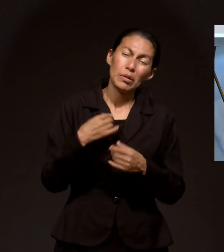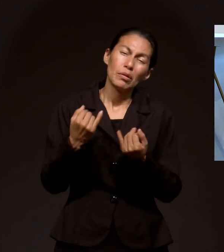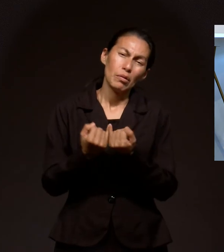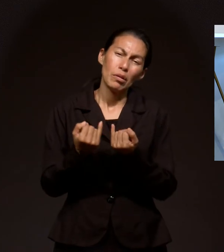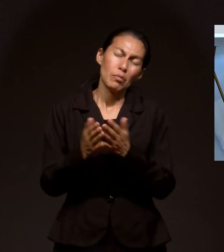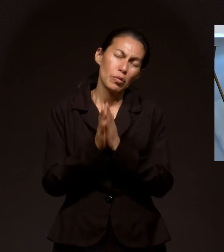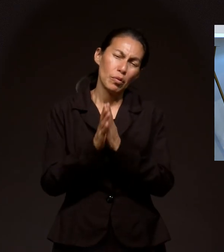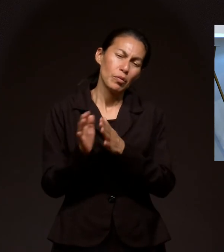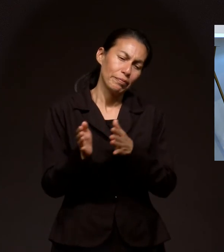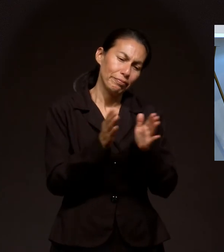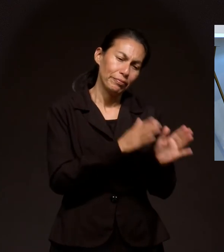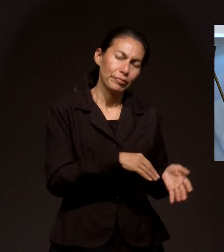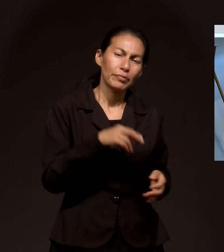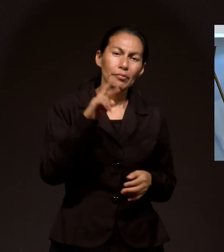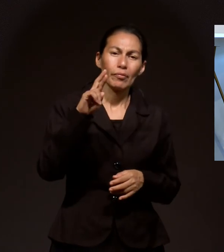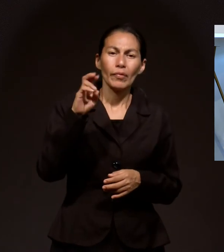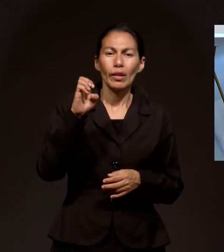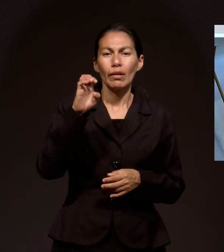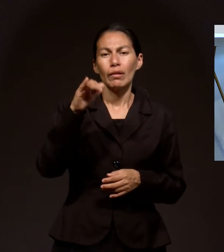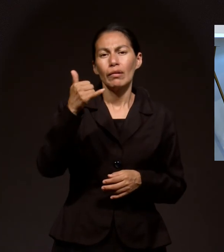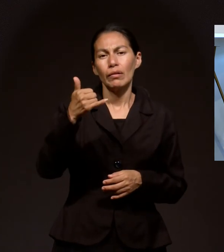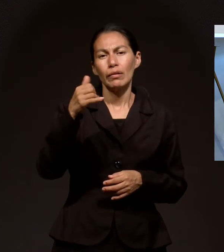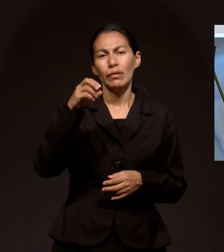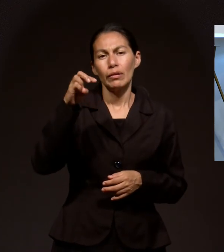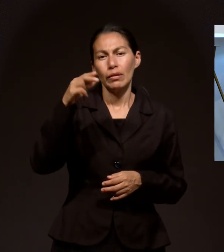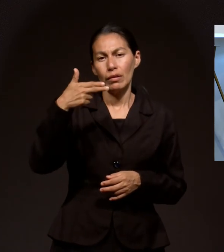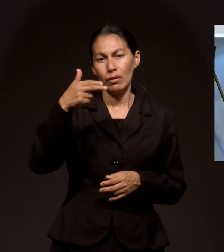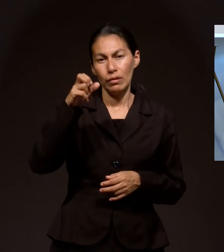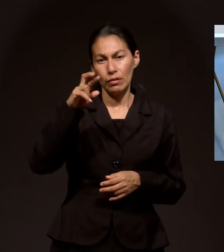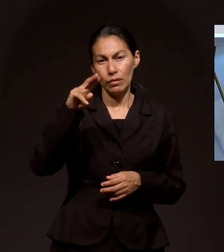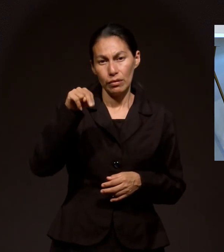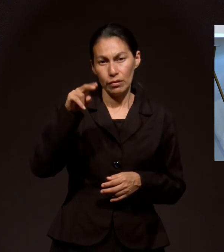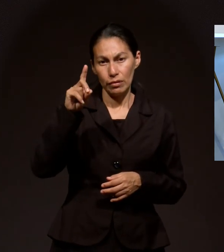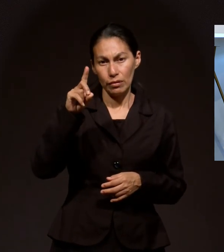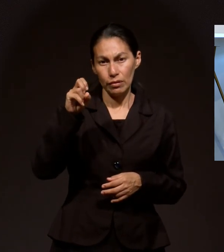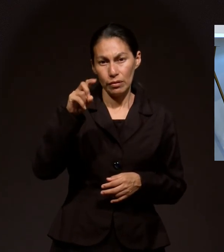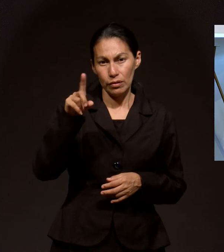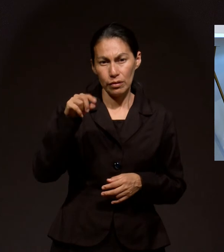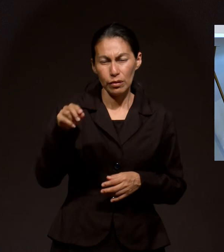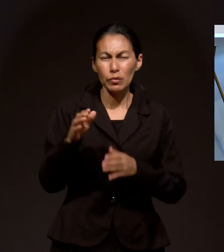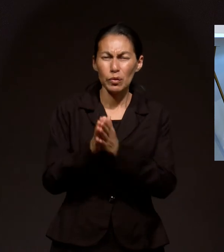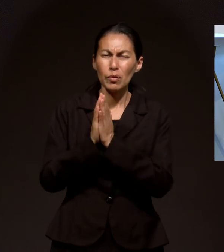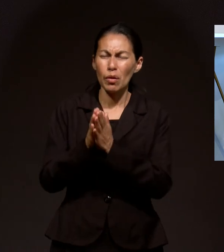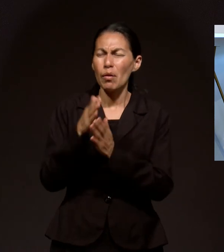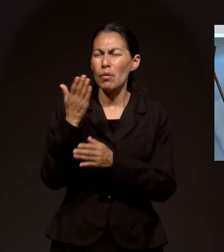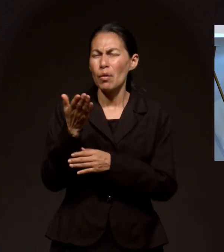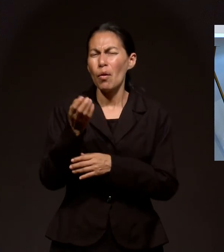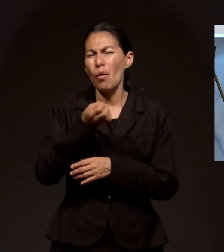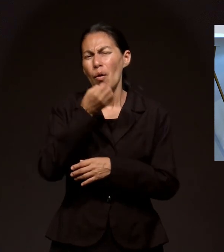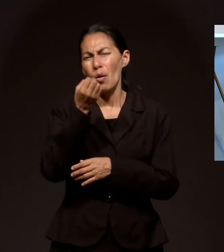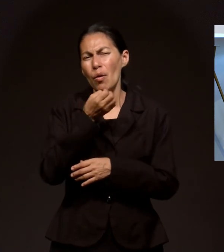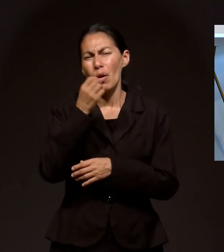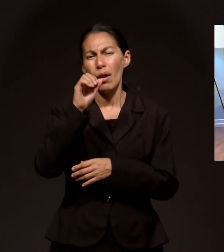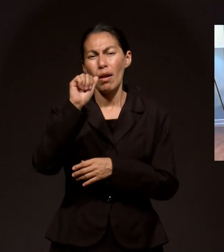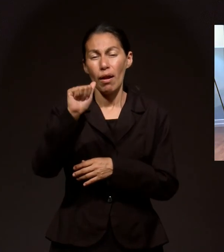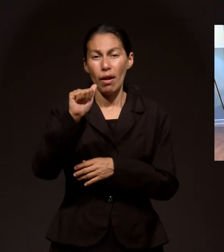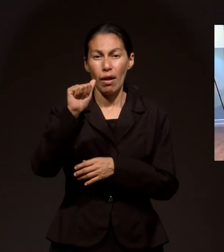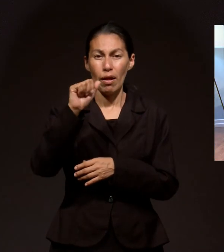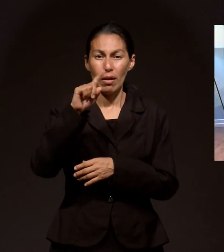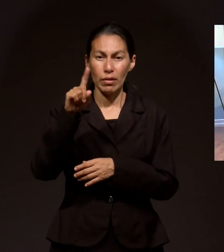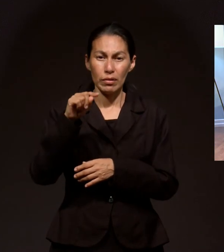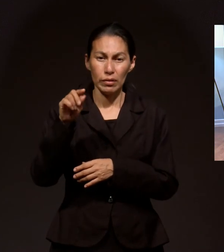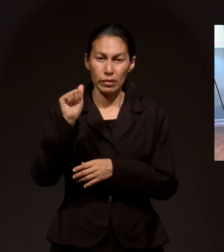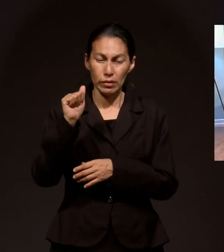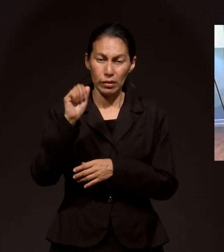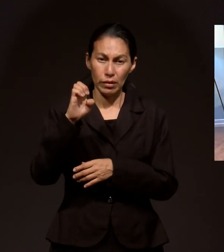oraciones Rey Hernández Les pido por favor Que oren por el profesor Azael Ovalle Está pasando